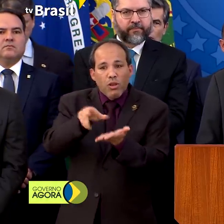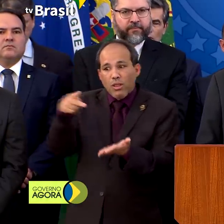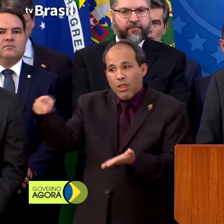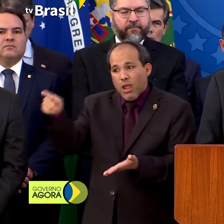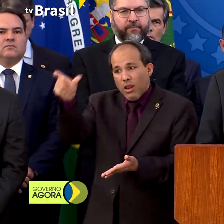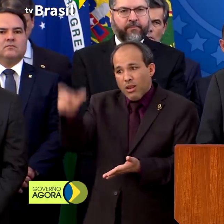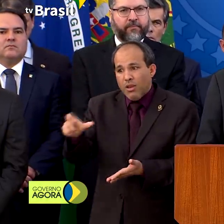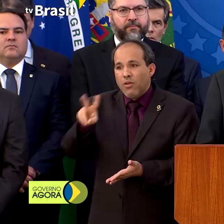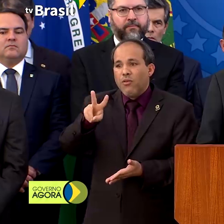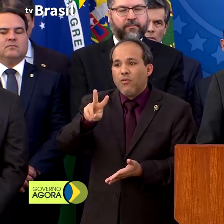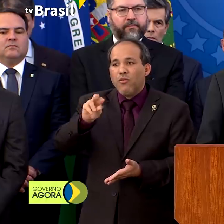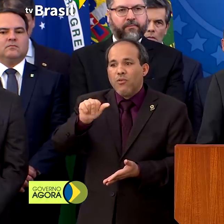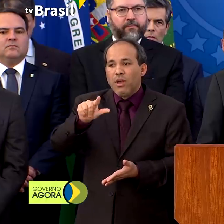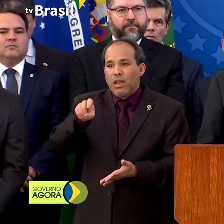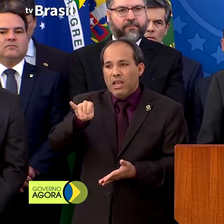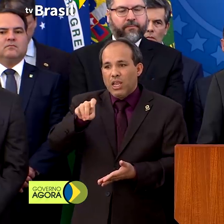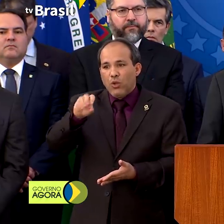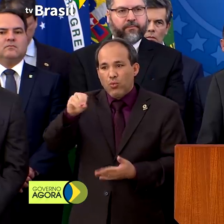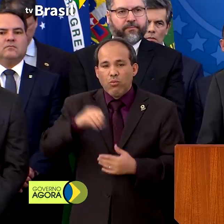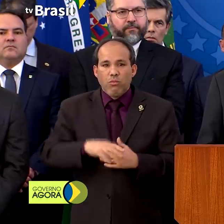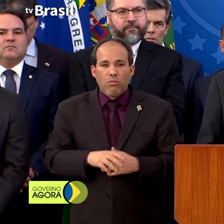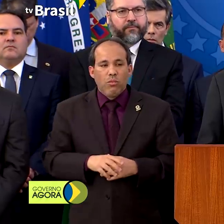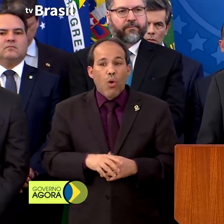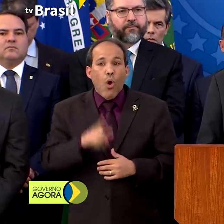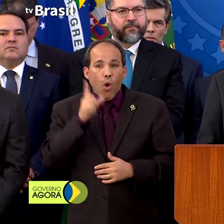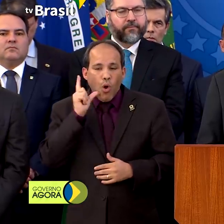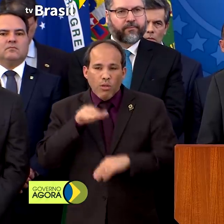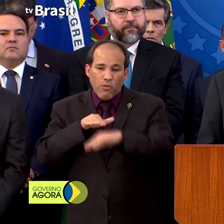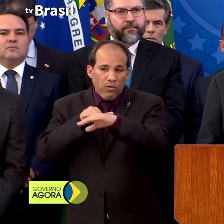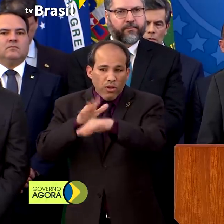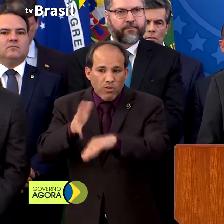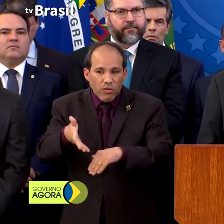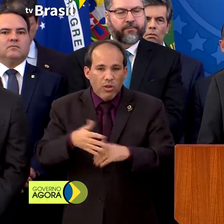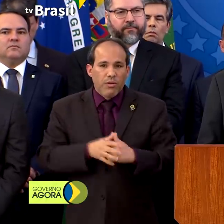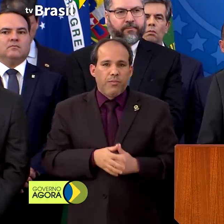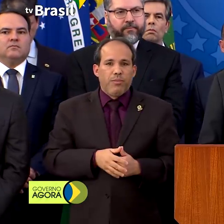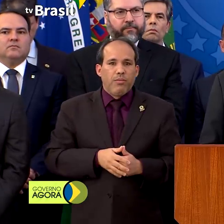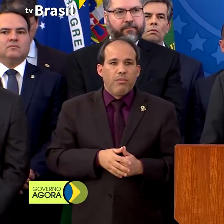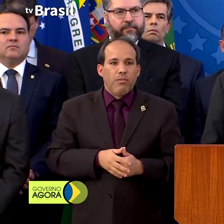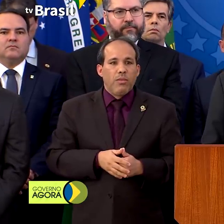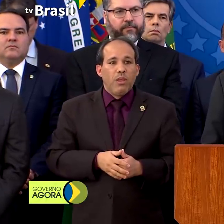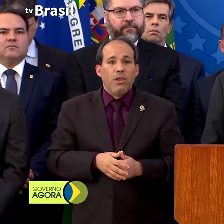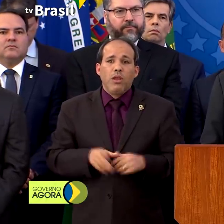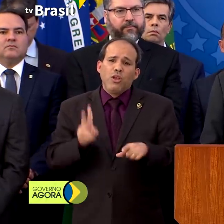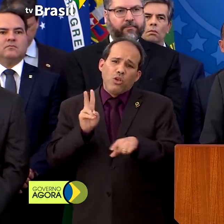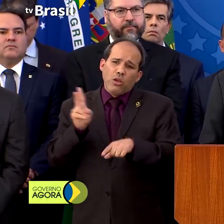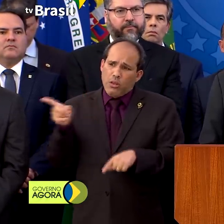E, pelo que tudo indicava, a exoneração a pedido.